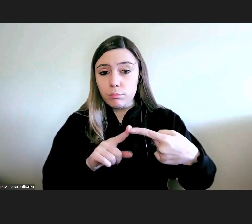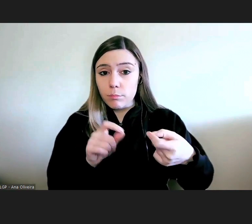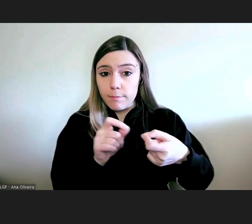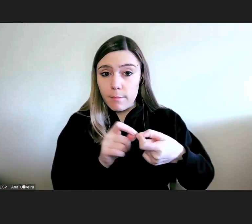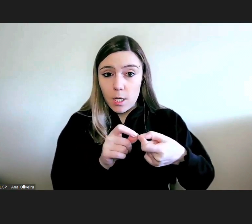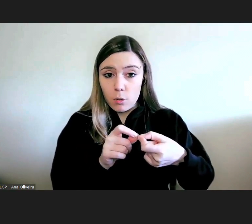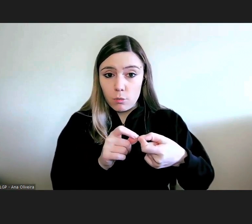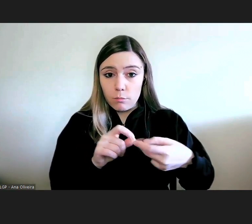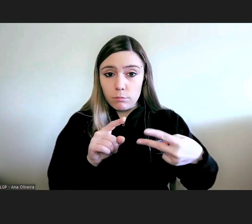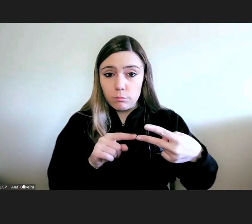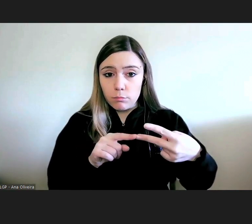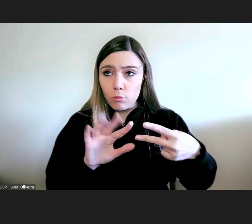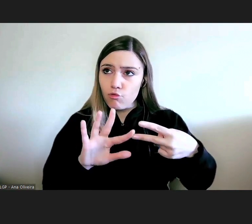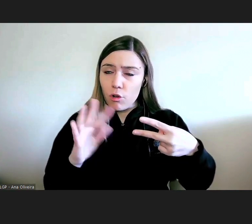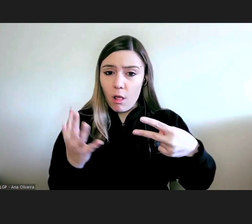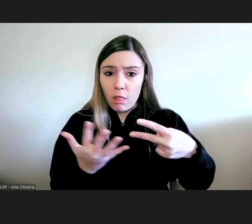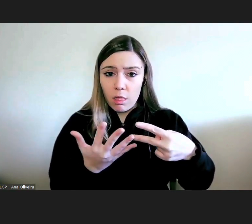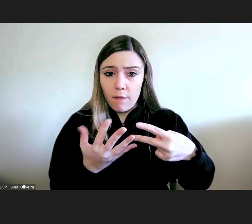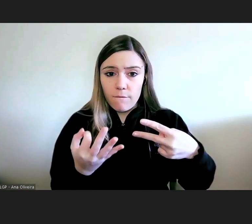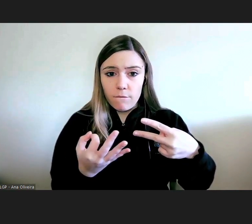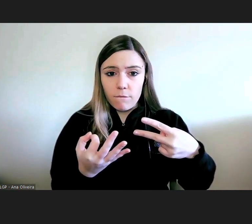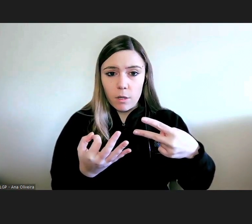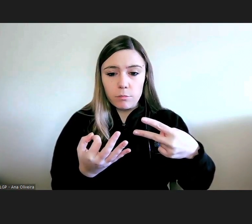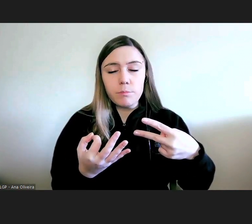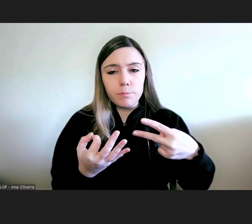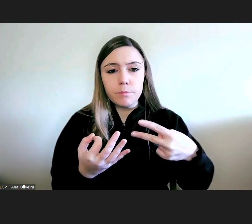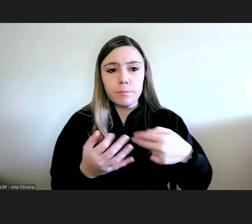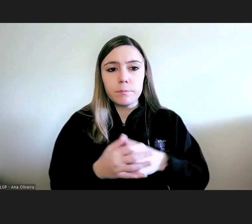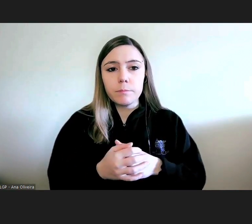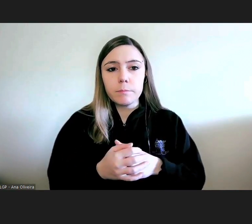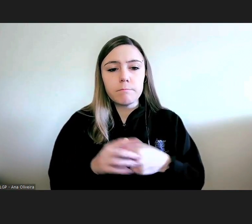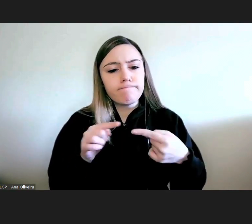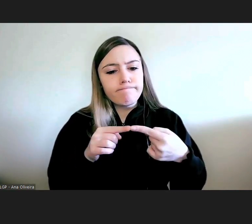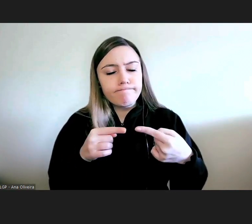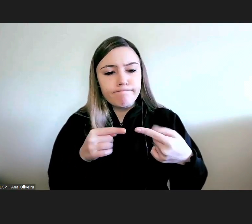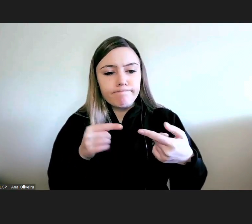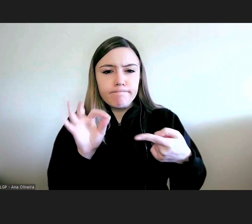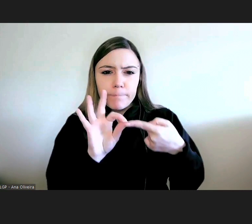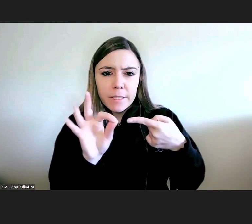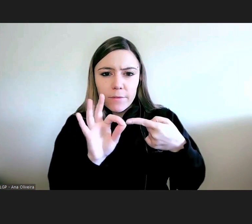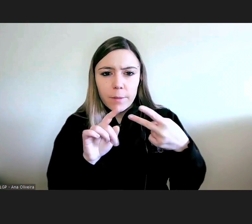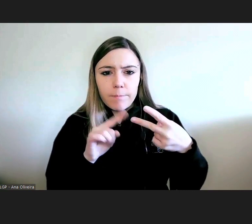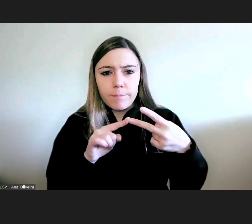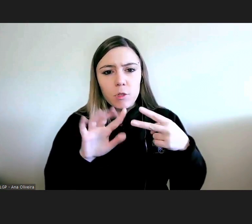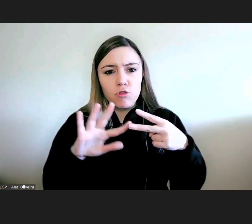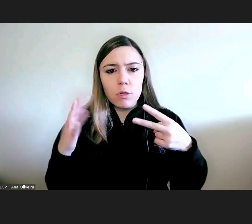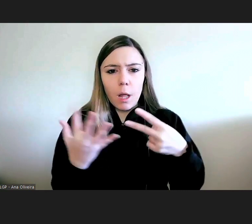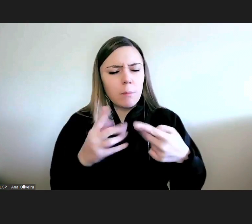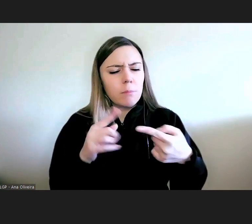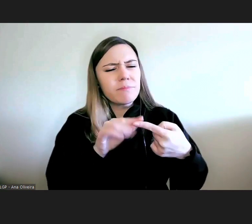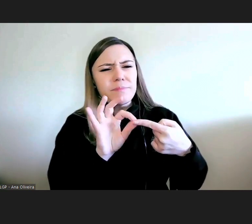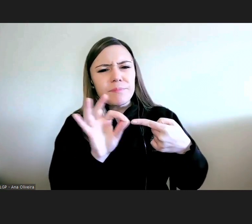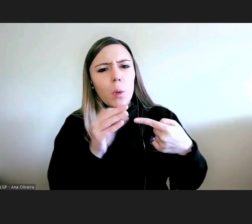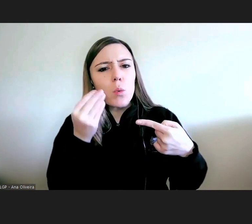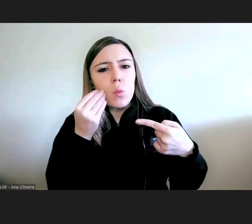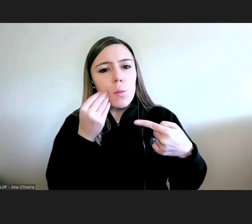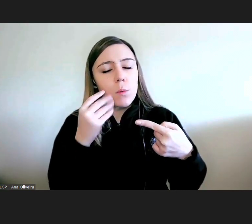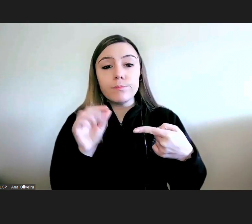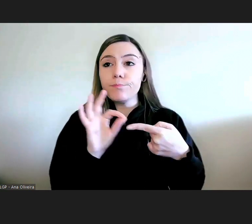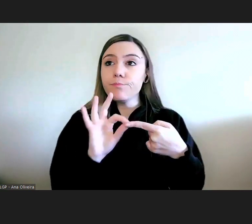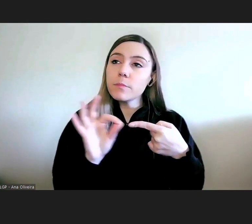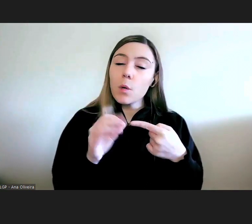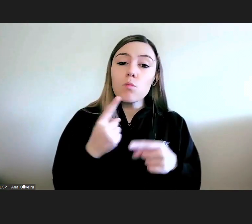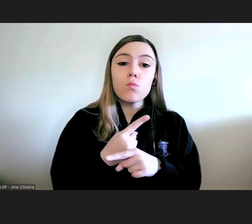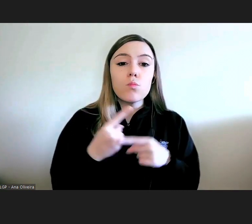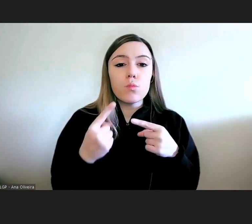numa visão mais abrangente por outro mais afastada se quiser Porquê uma visão mais próxima? Uma visão mais próxima